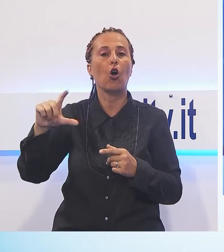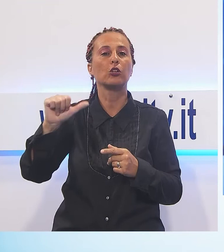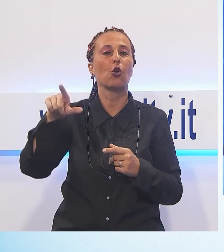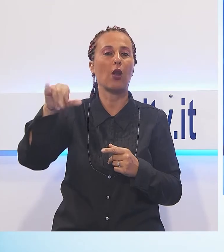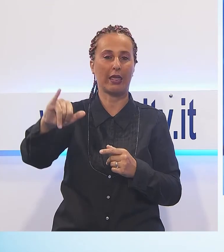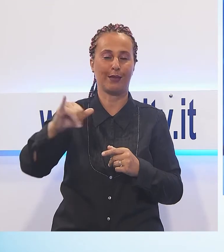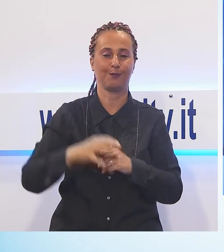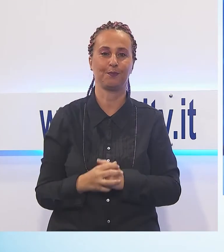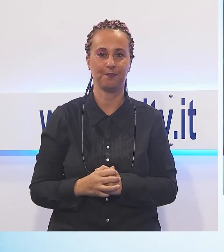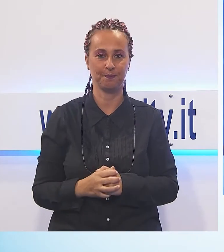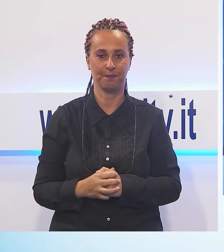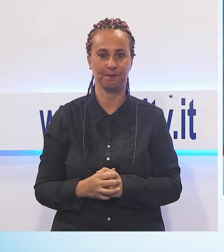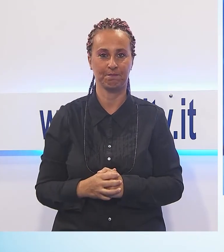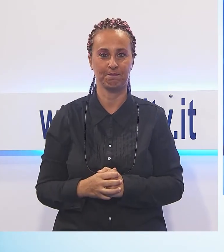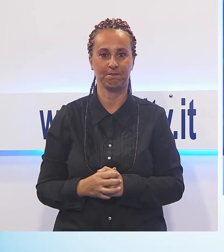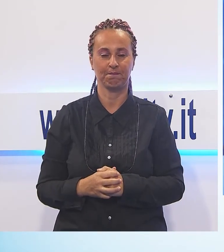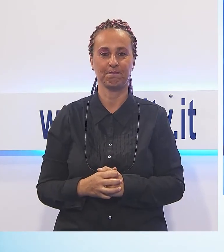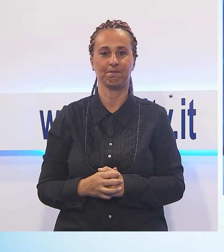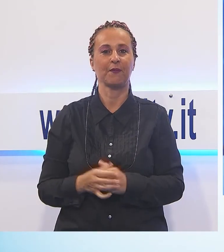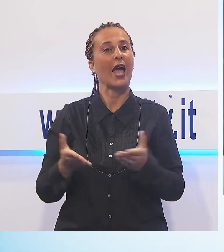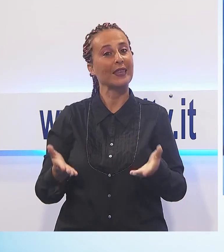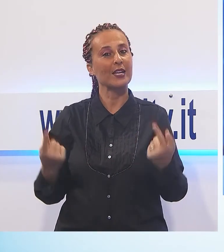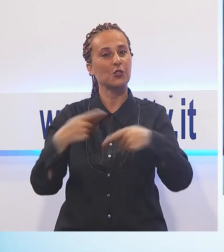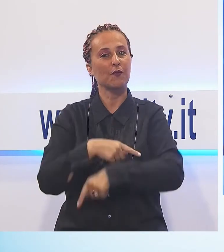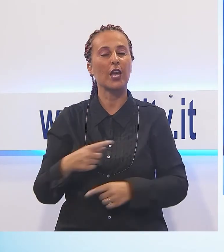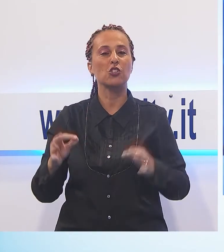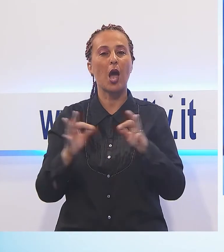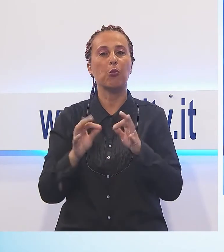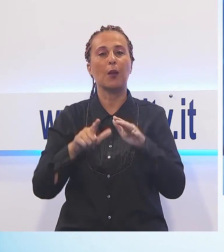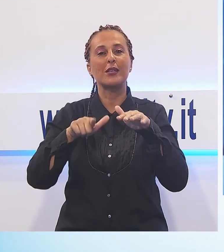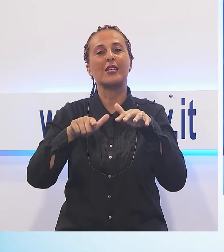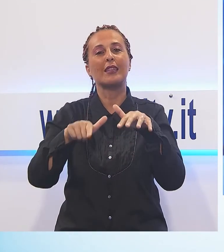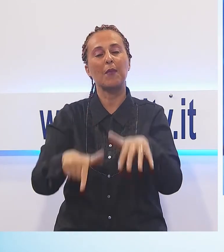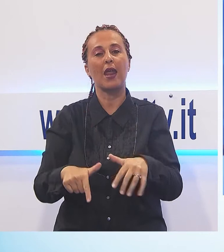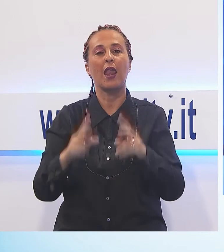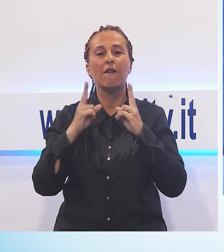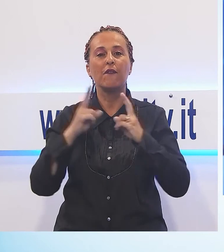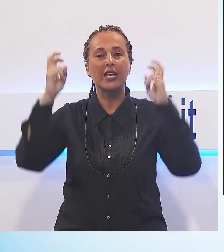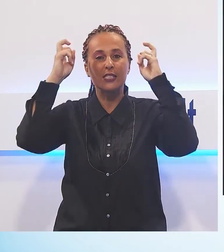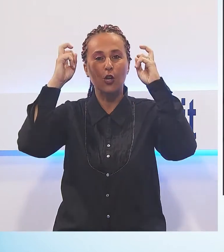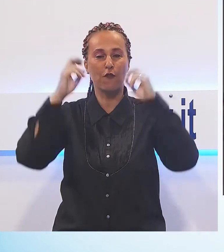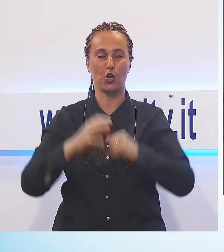Ed ora consueto appuntamento settimanale con la rubrica Parla il Vescovo.